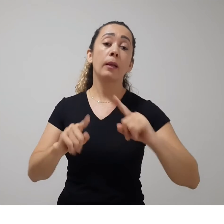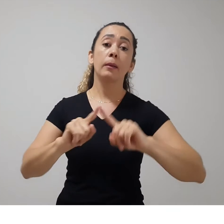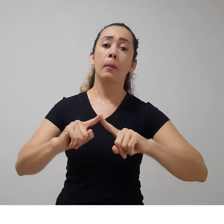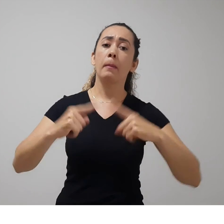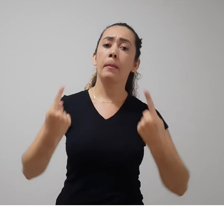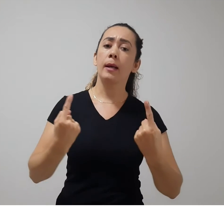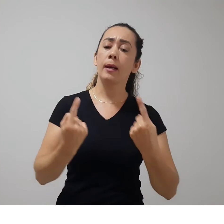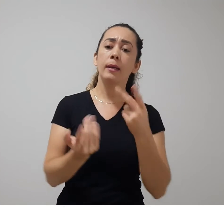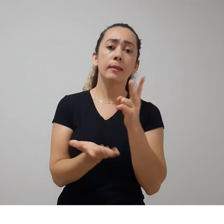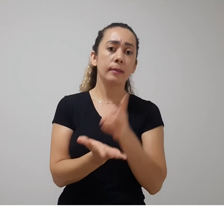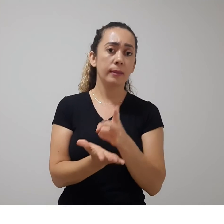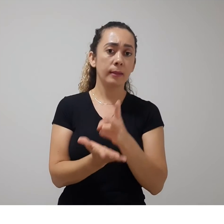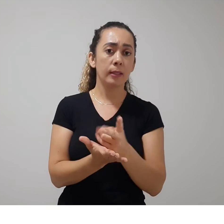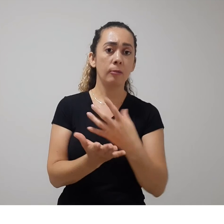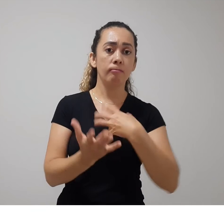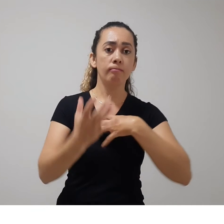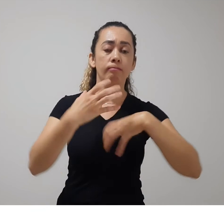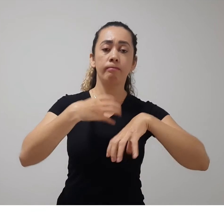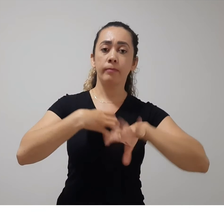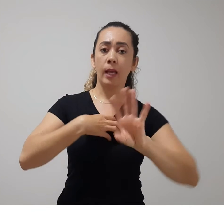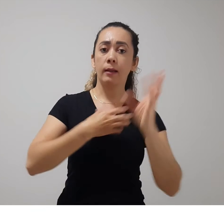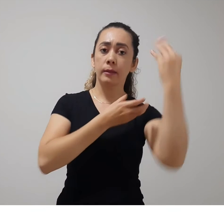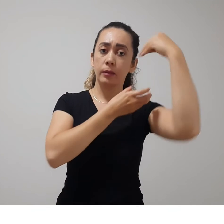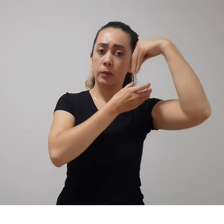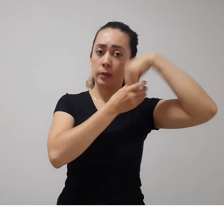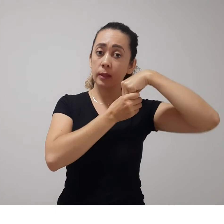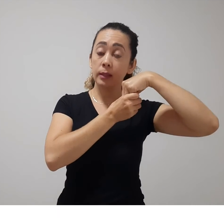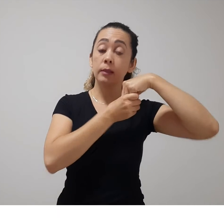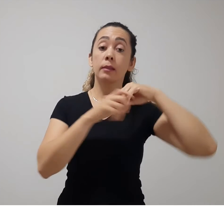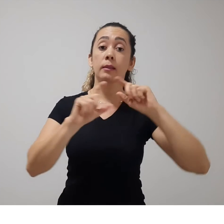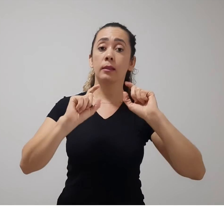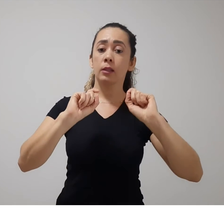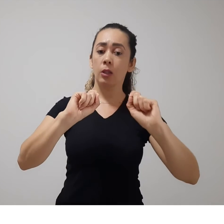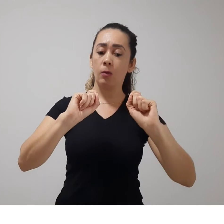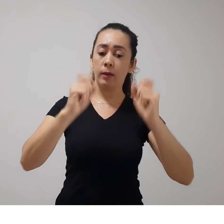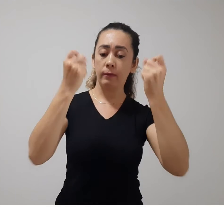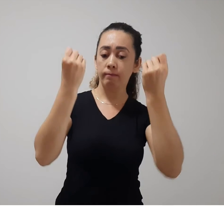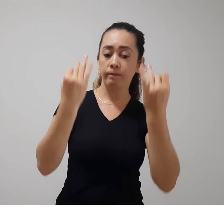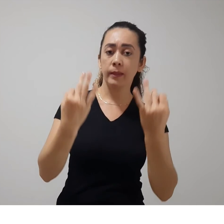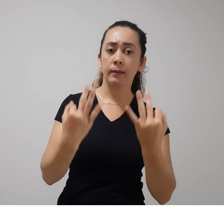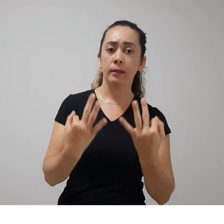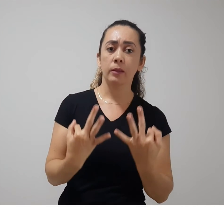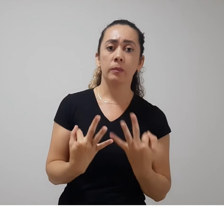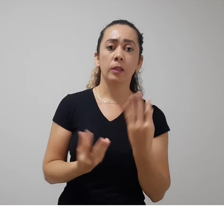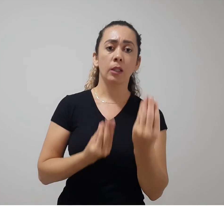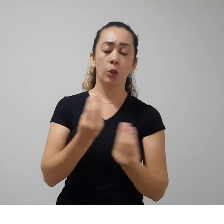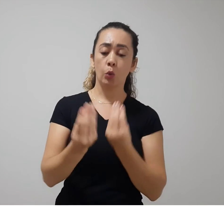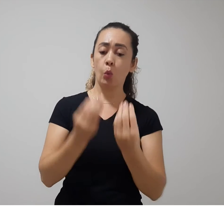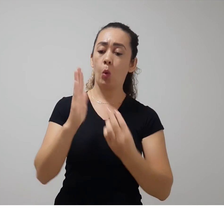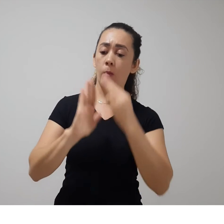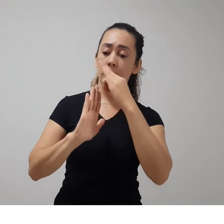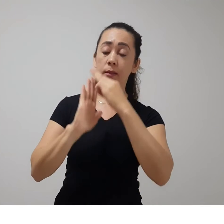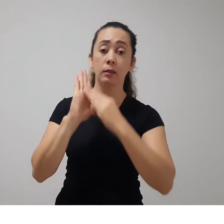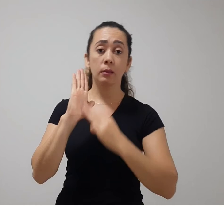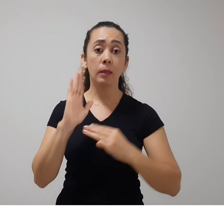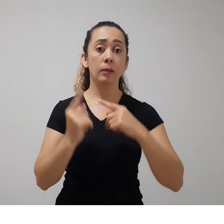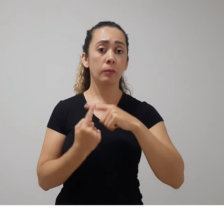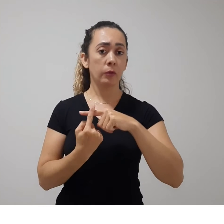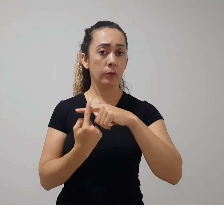afetividade e do inconsciente. E vai quebrar um pouco desse método positivista, que eu já falei um pouquinho,